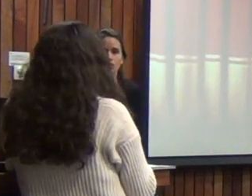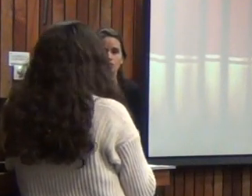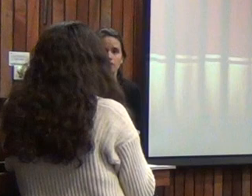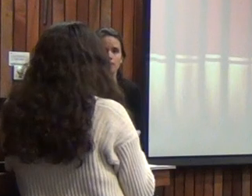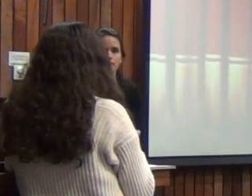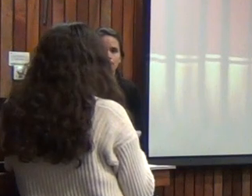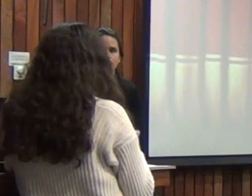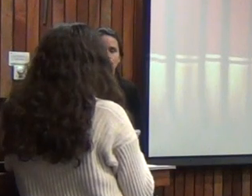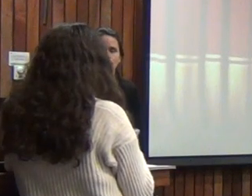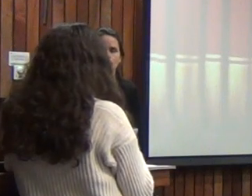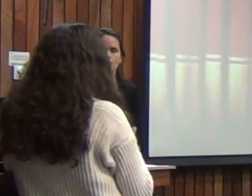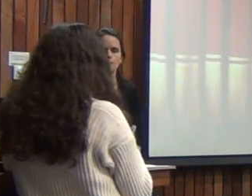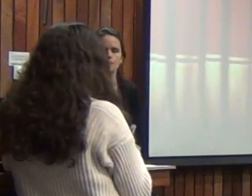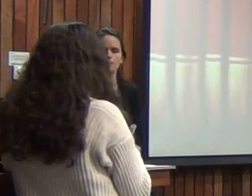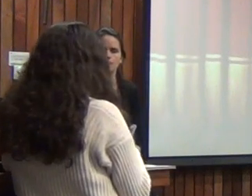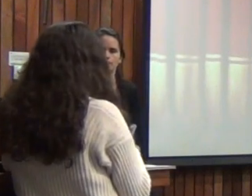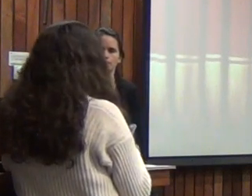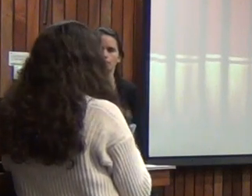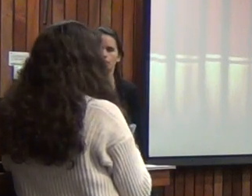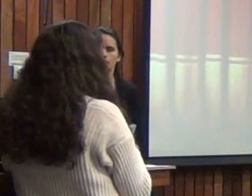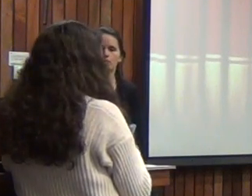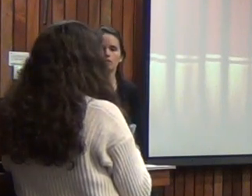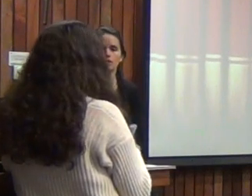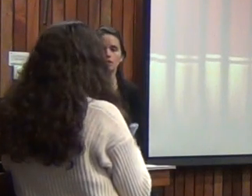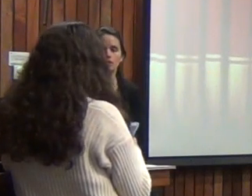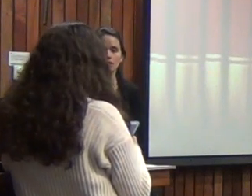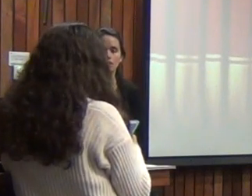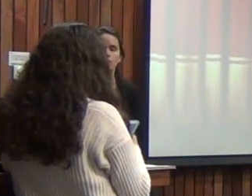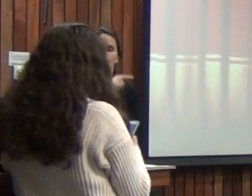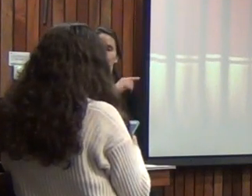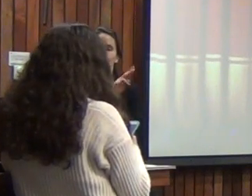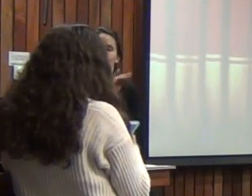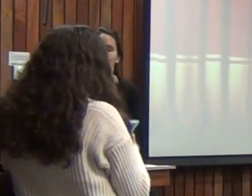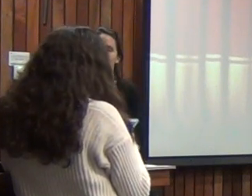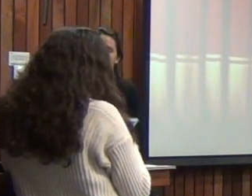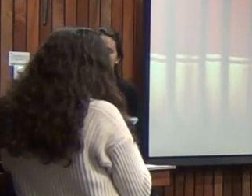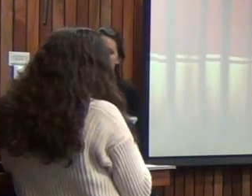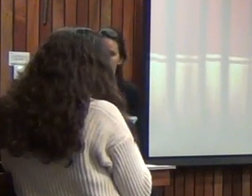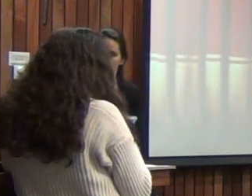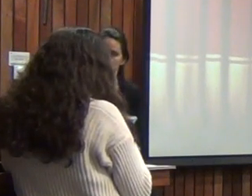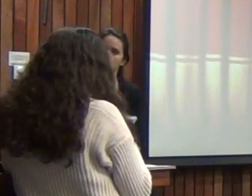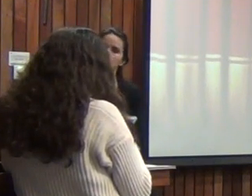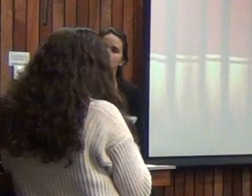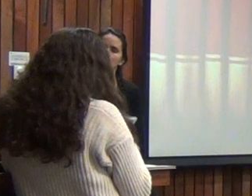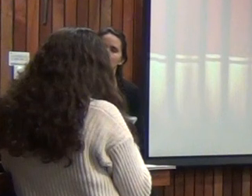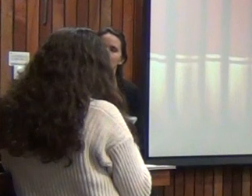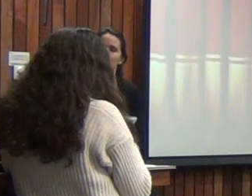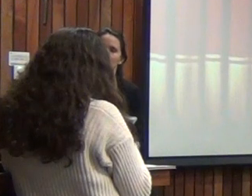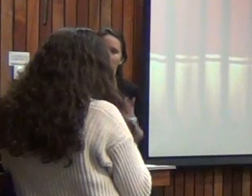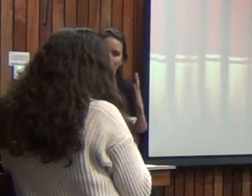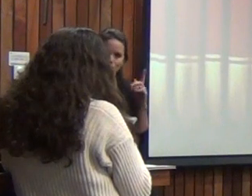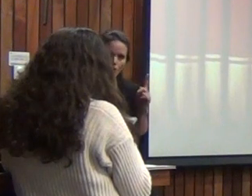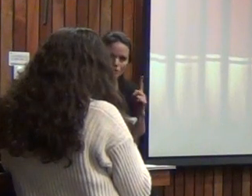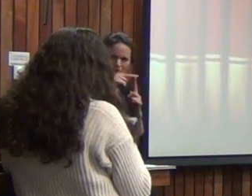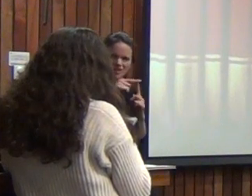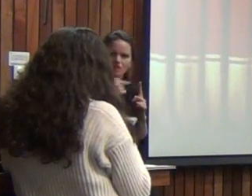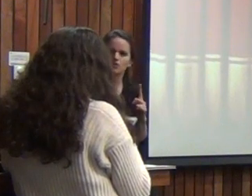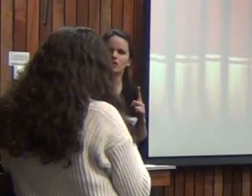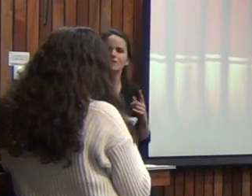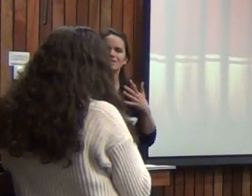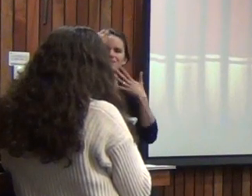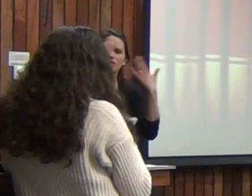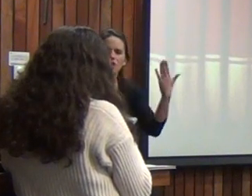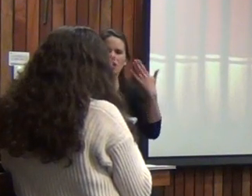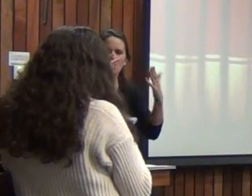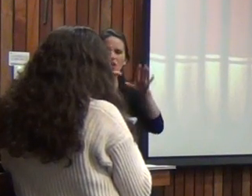quiero agregar nada más que creo que este BIS 5 pone el acento también en que los psicólogos sean quienes